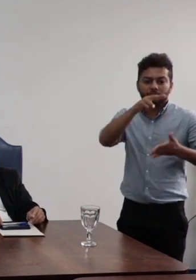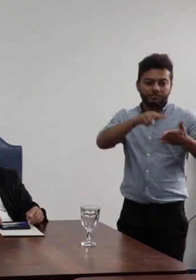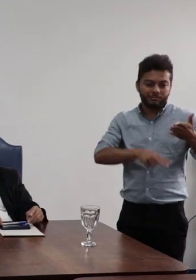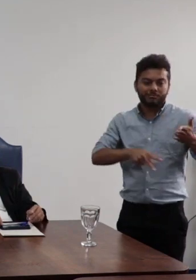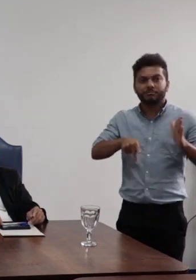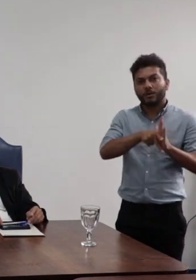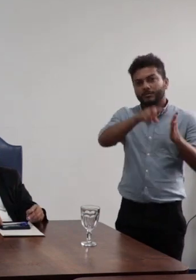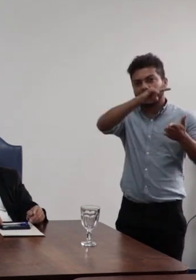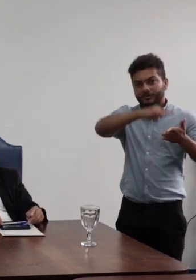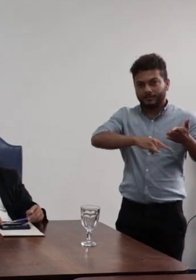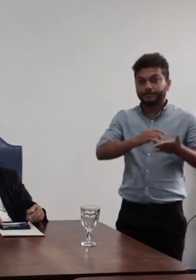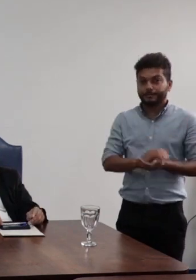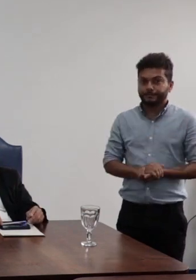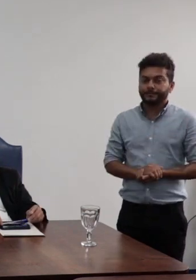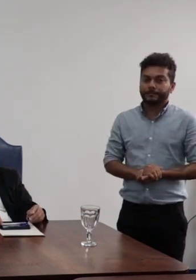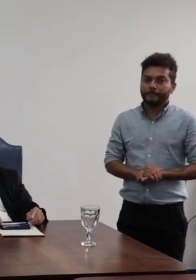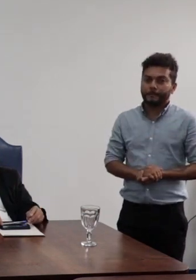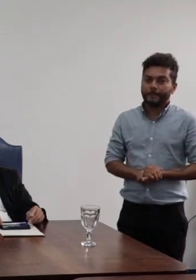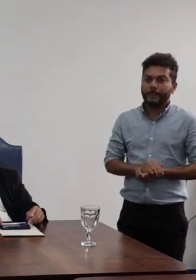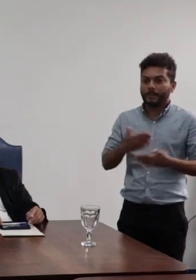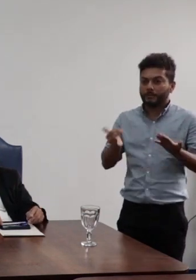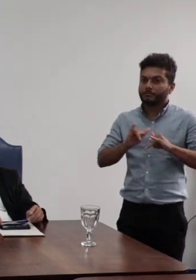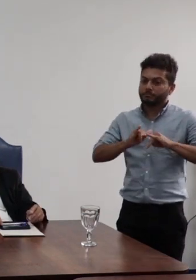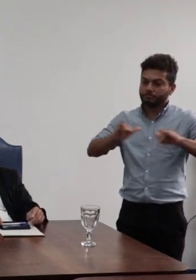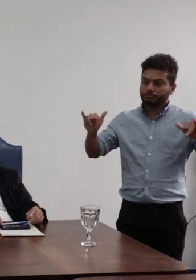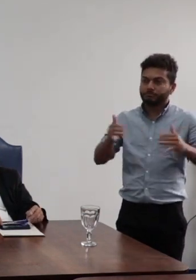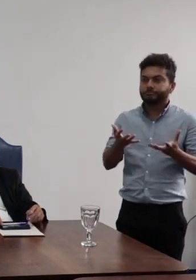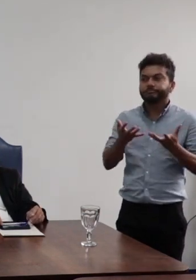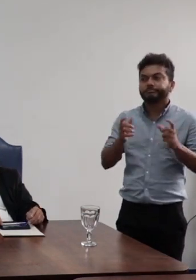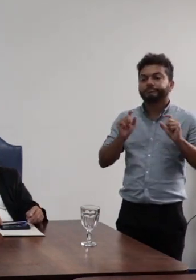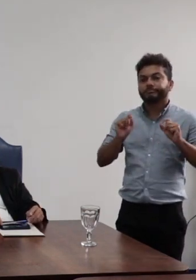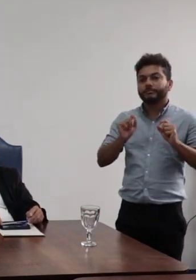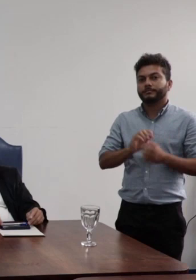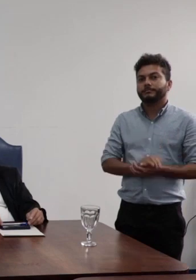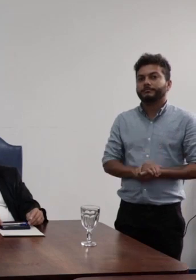instrumento. Queria dizer que no que se refere aos